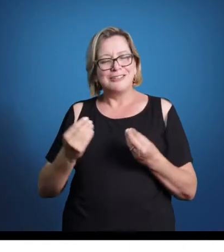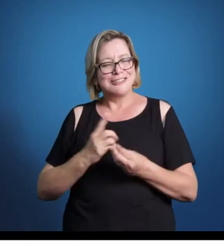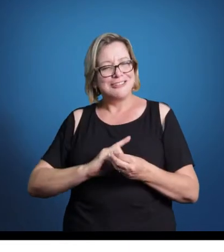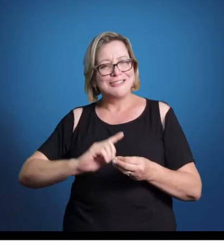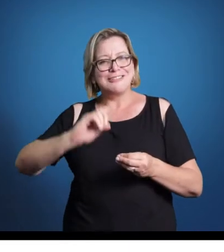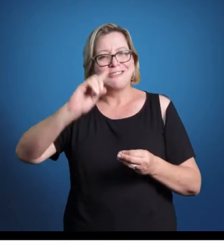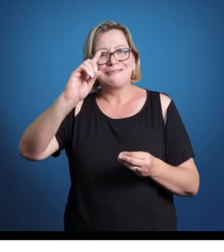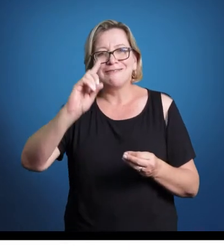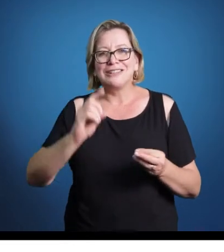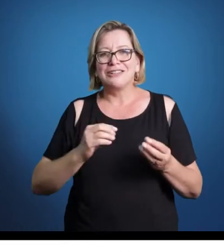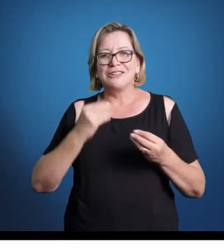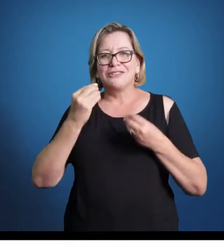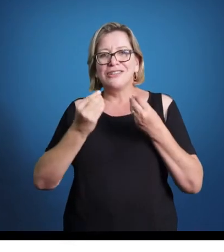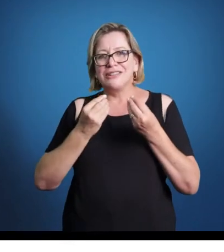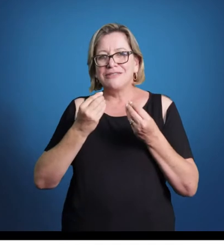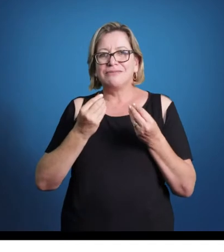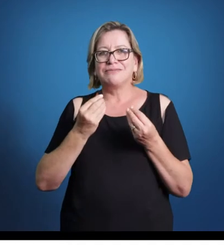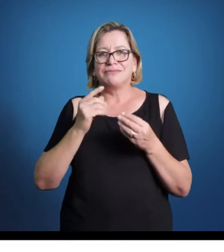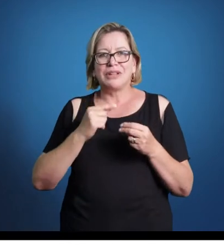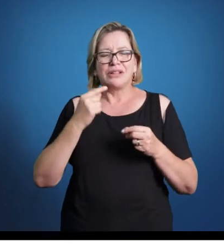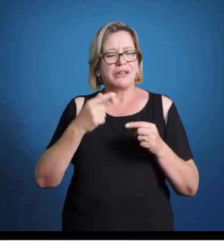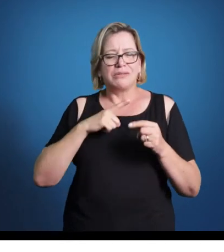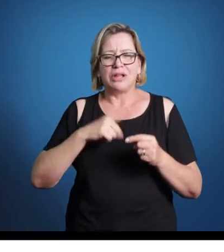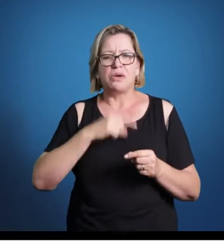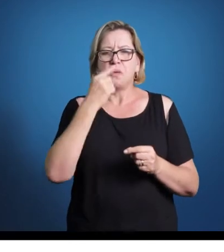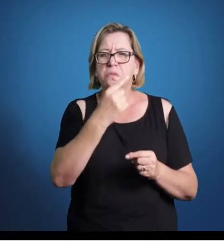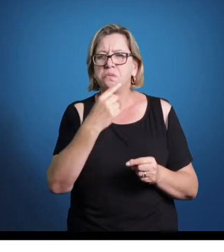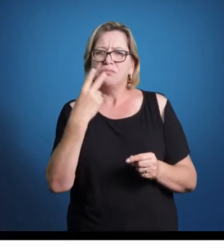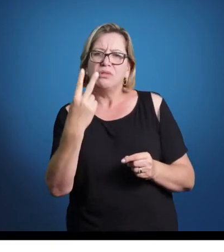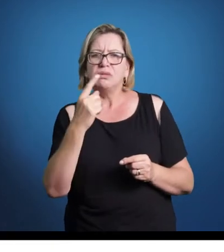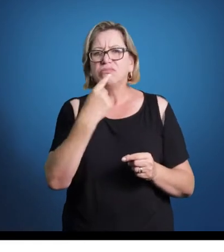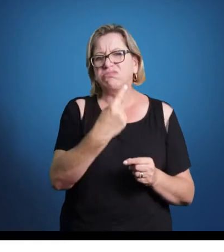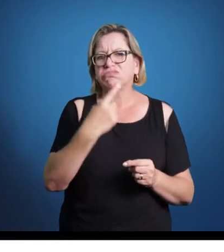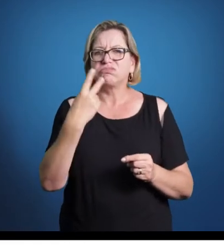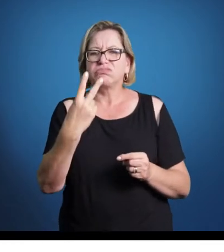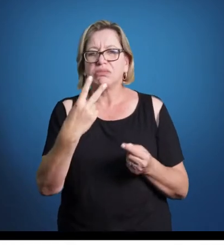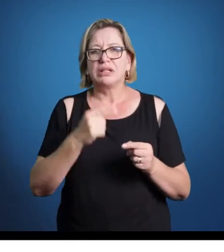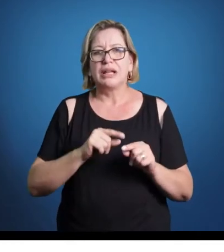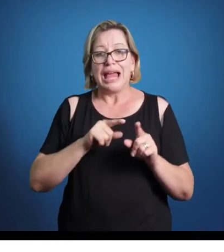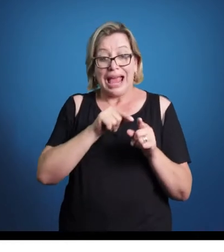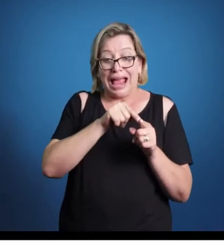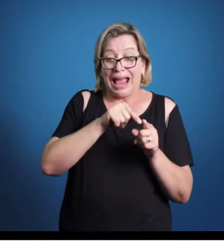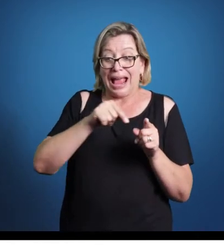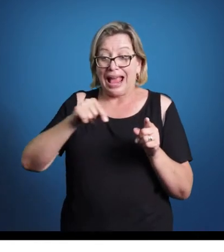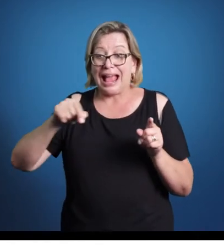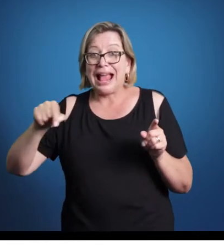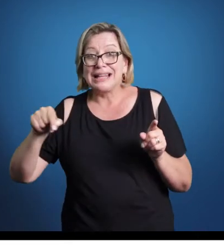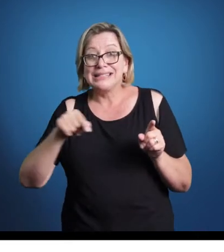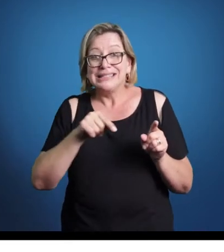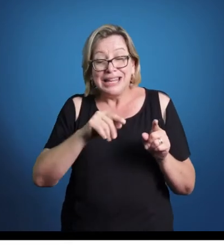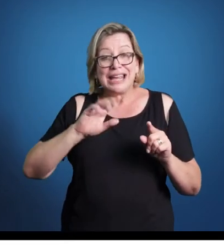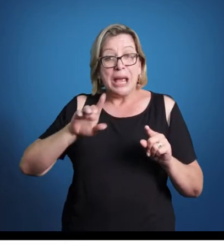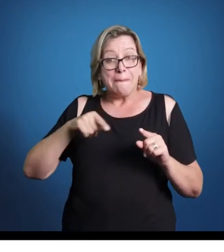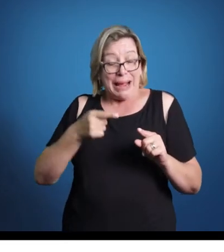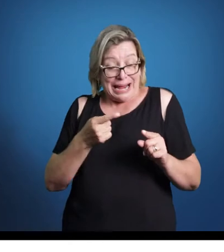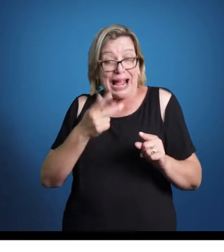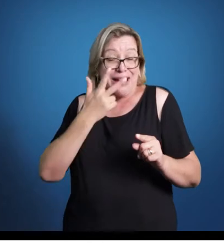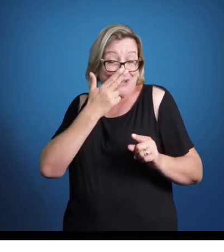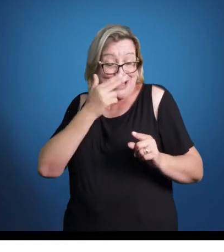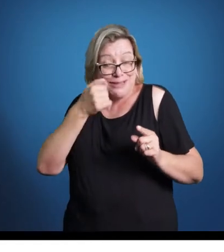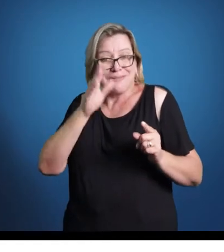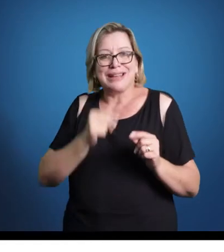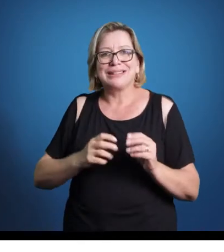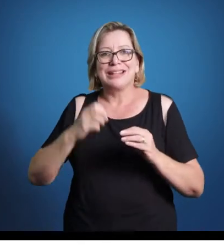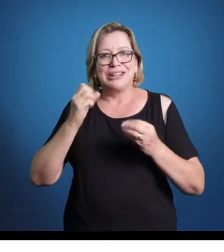que você não consegue, onde está o tempo? Um, dois, um, dois, você não consegue fazer isso. Na música renascentista o pulso é mais evidente,